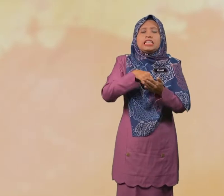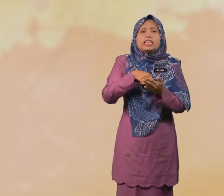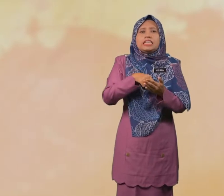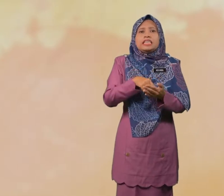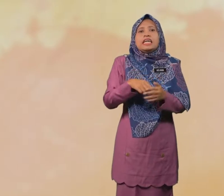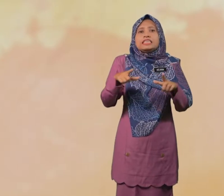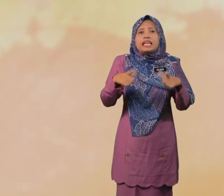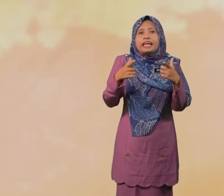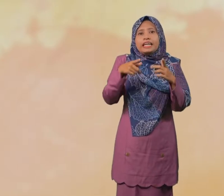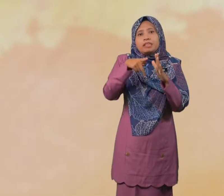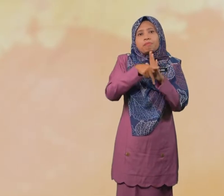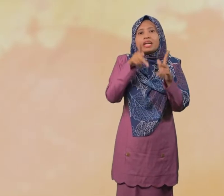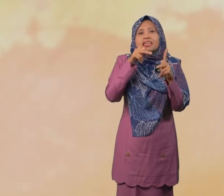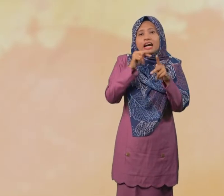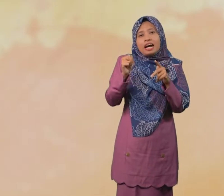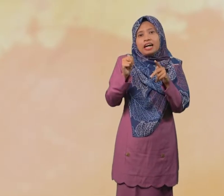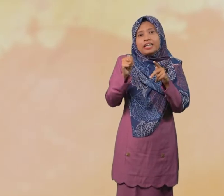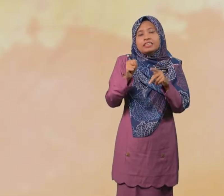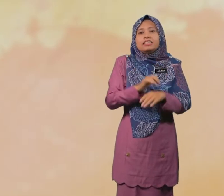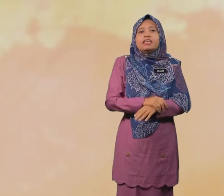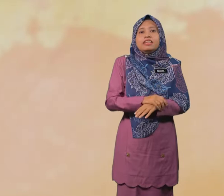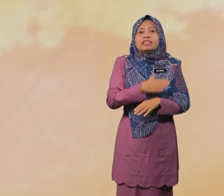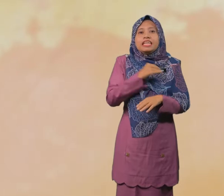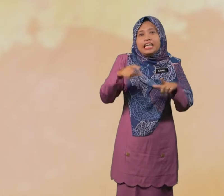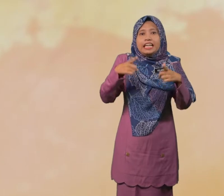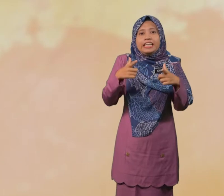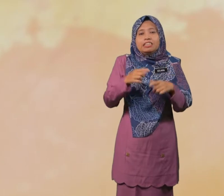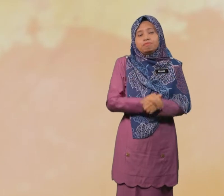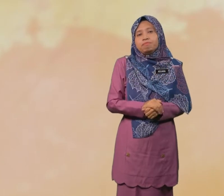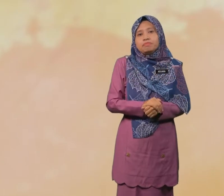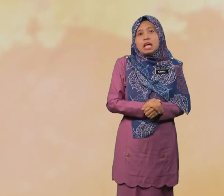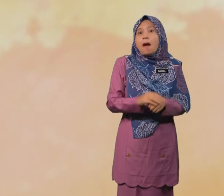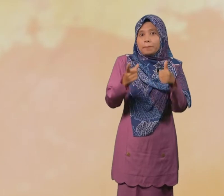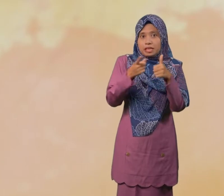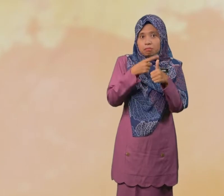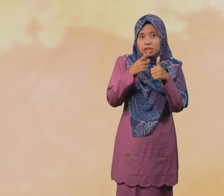Selain Perkataan Dan Lain-lain Pertama